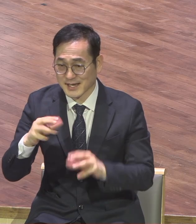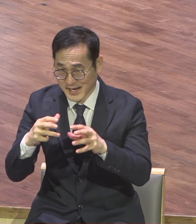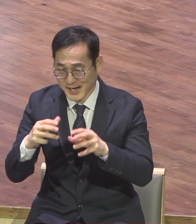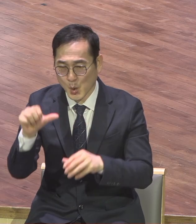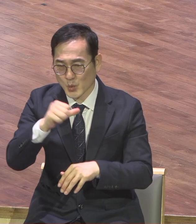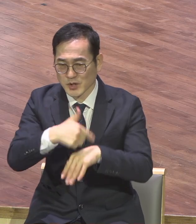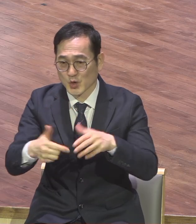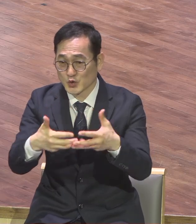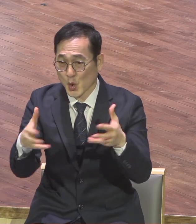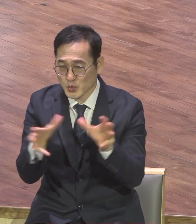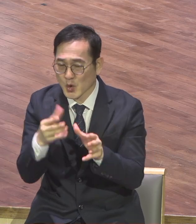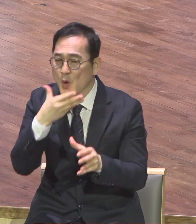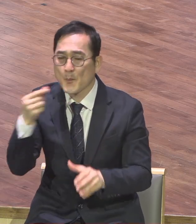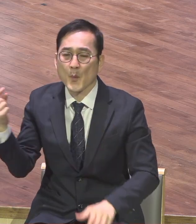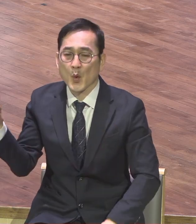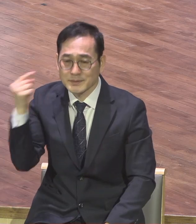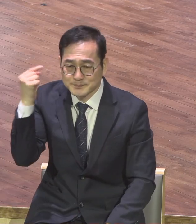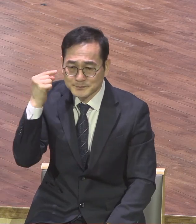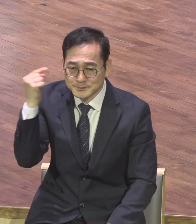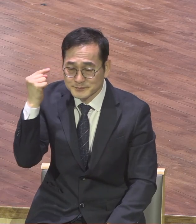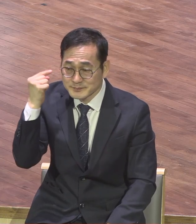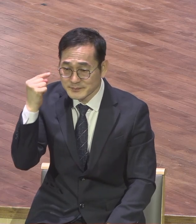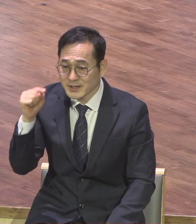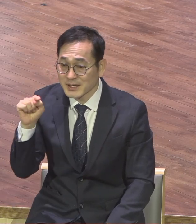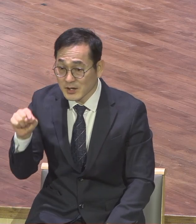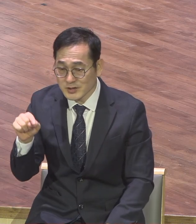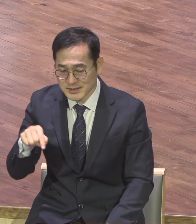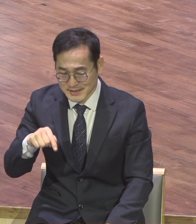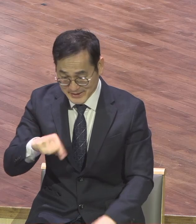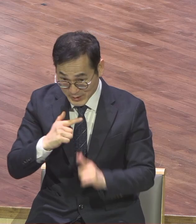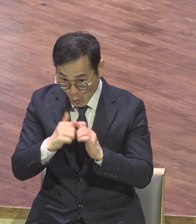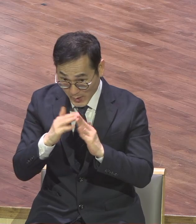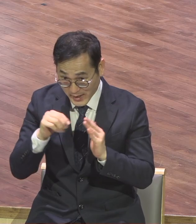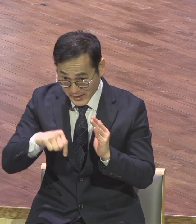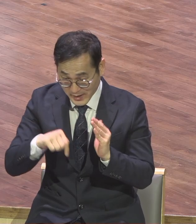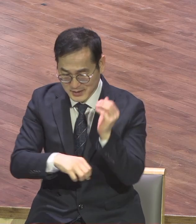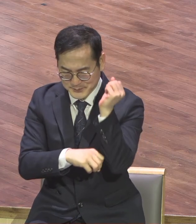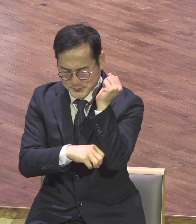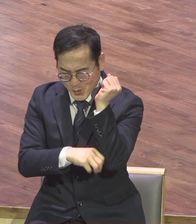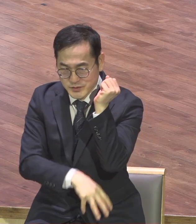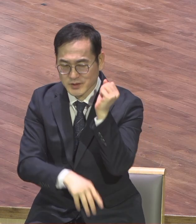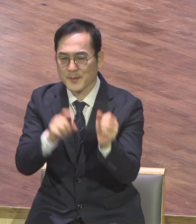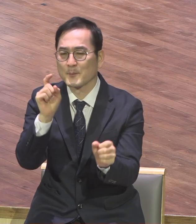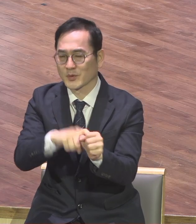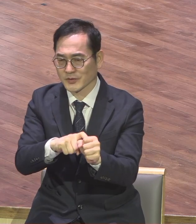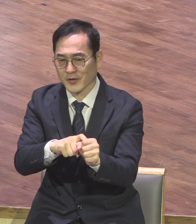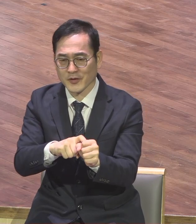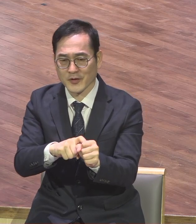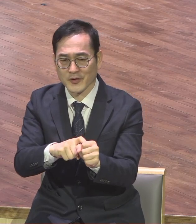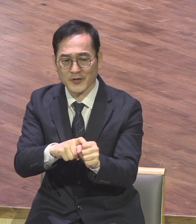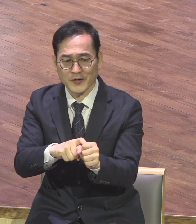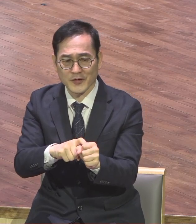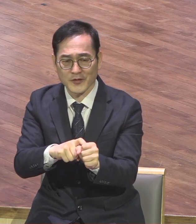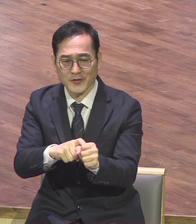주어진 본질적 미션이다 이거를 그렇게 밝히고 있습니다 이것을 위해서